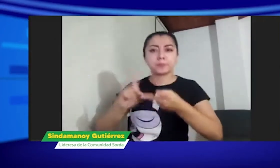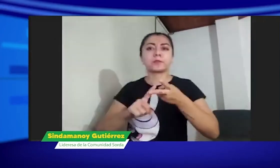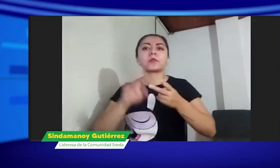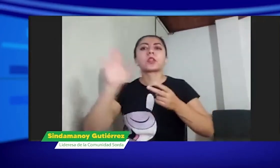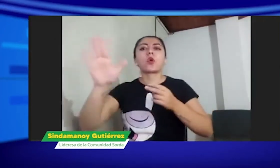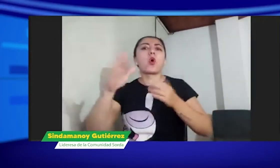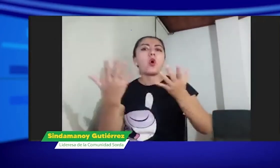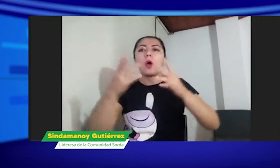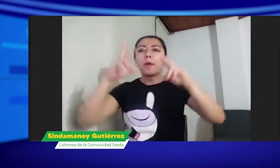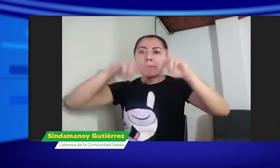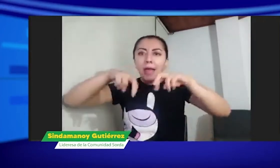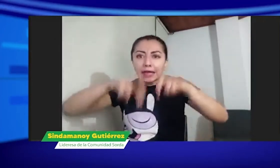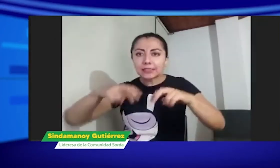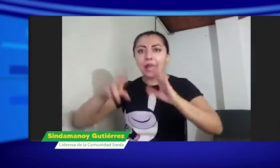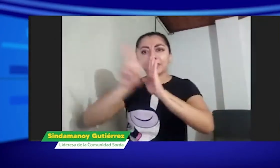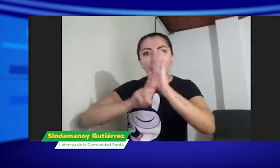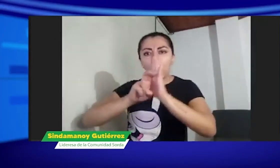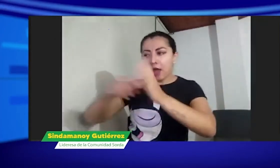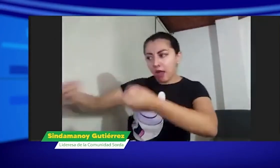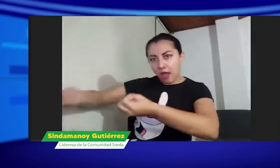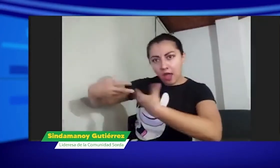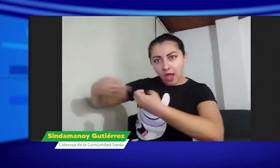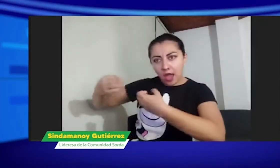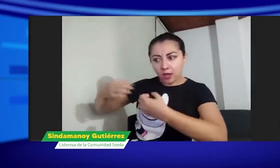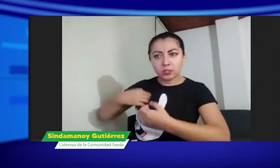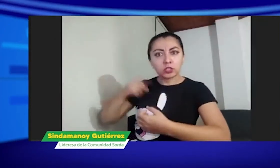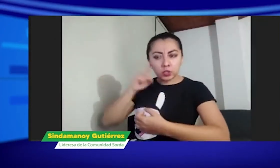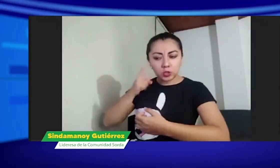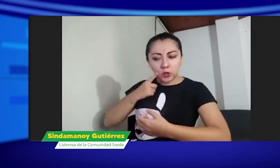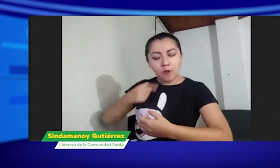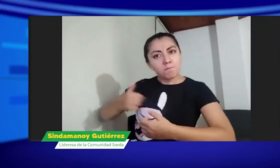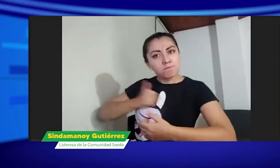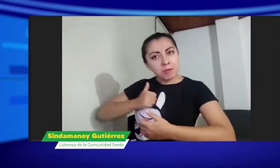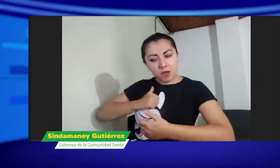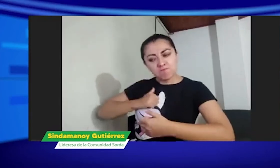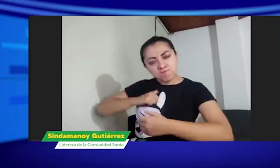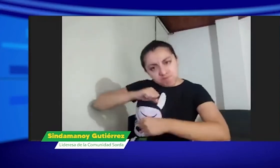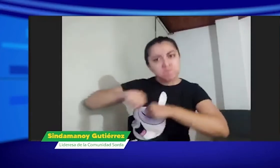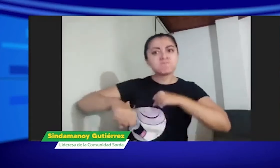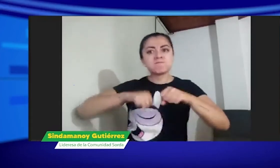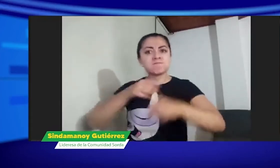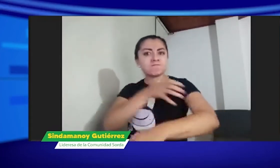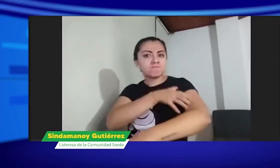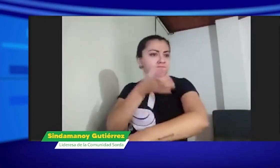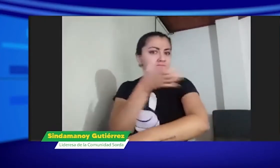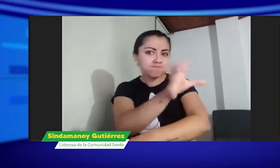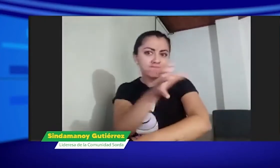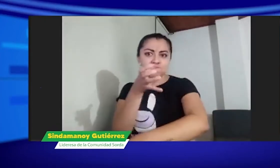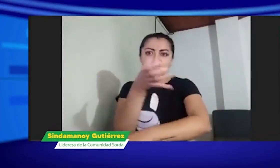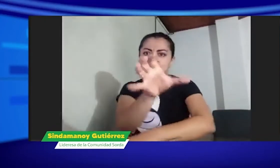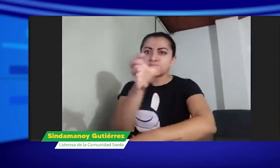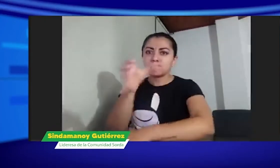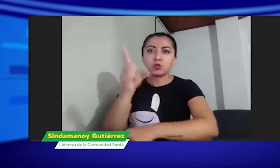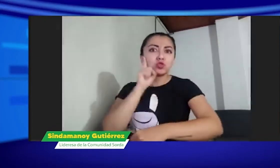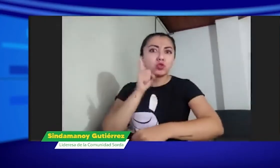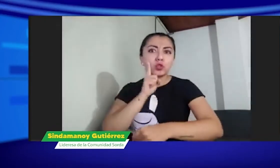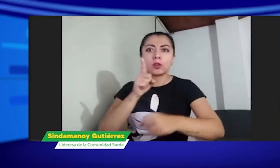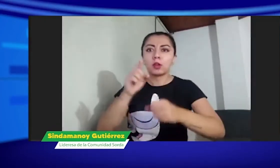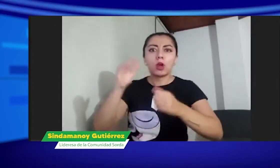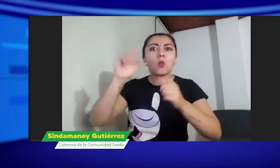abogados que nos ayudan en cuanto a legislación investigadores que nos ayudan a teorizar y todo eso